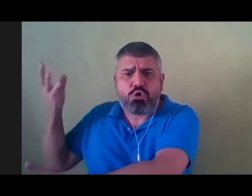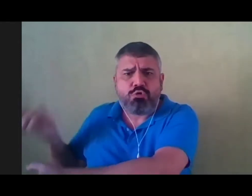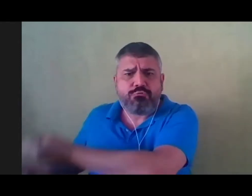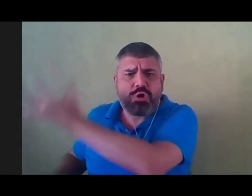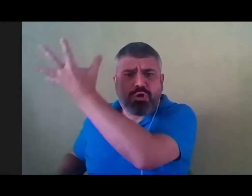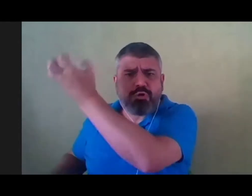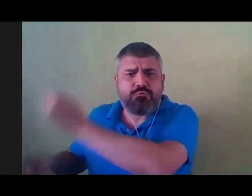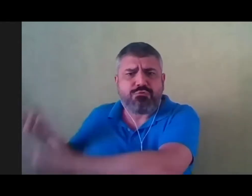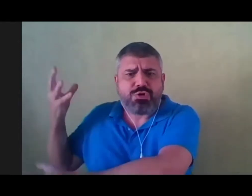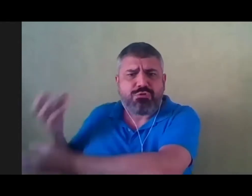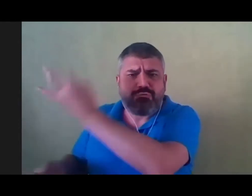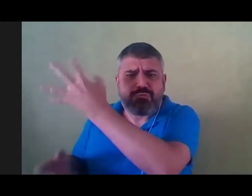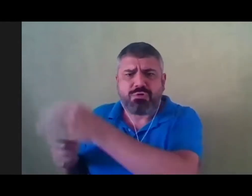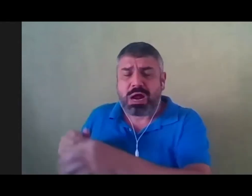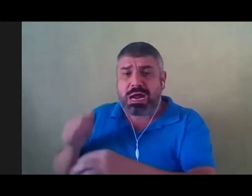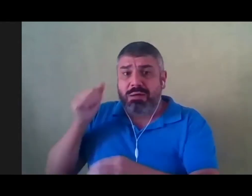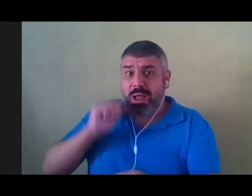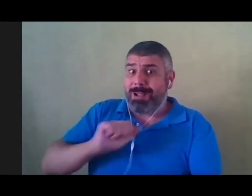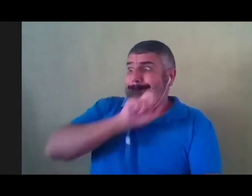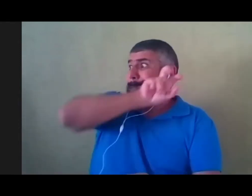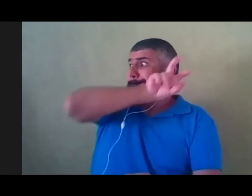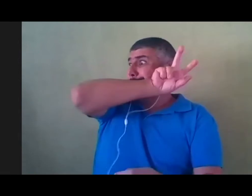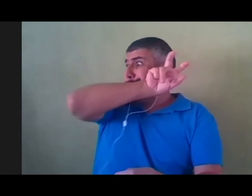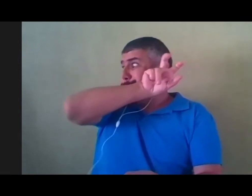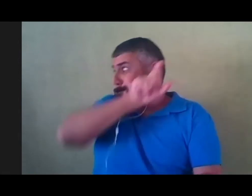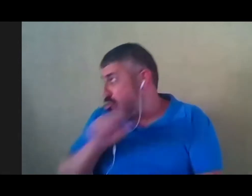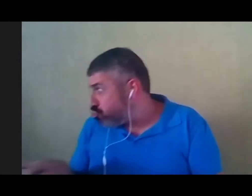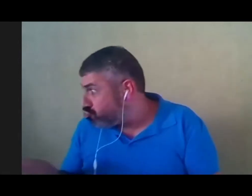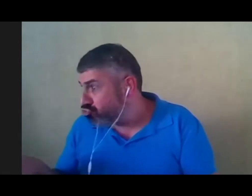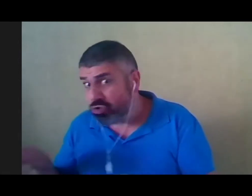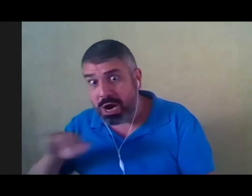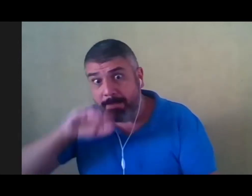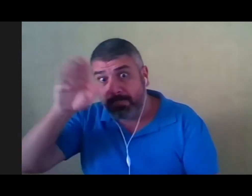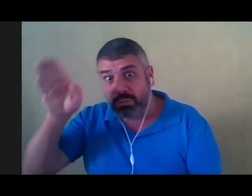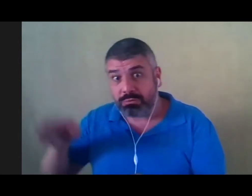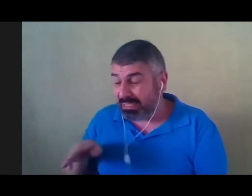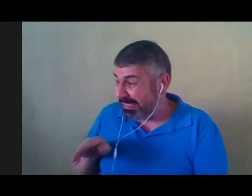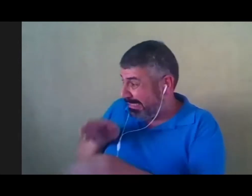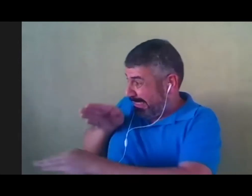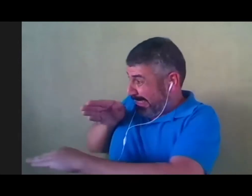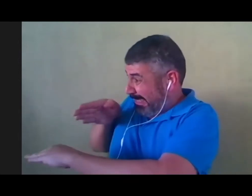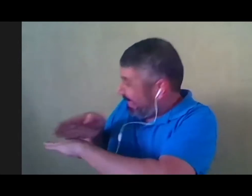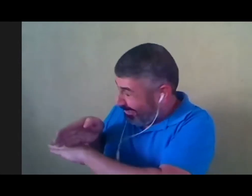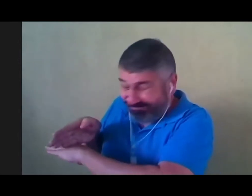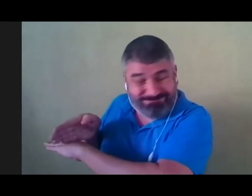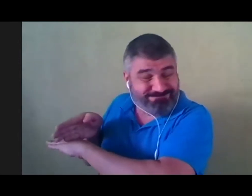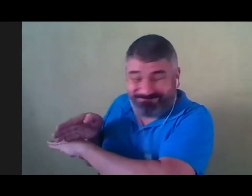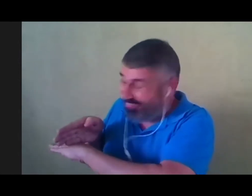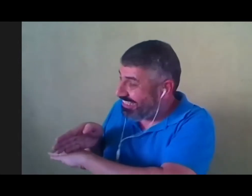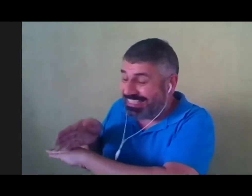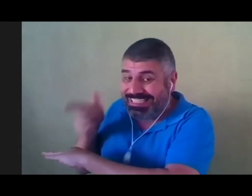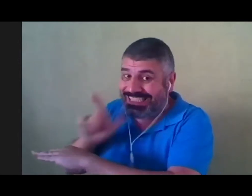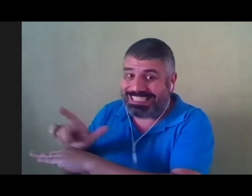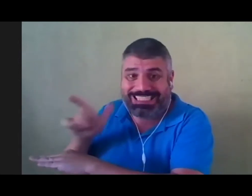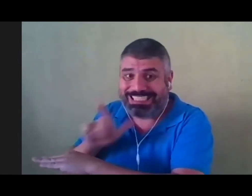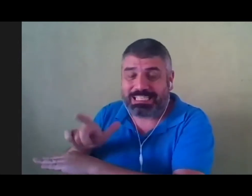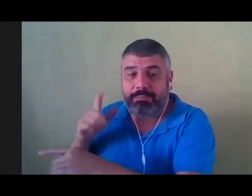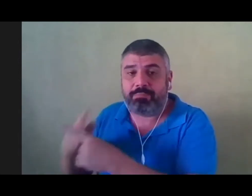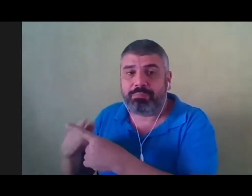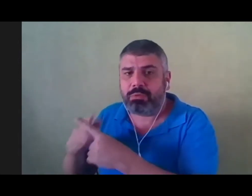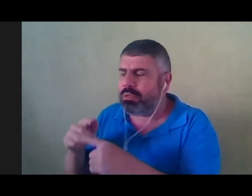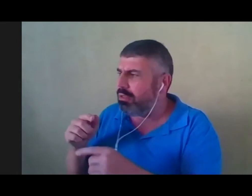desceu a colina com tanta rapidez, mas não conseguiu entrar no vilarejo. Porque ela viu uns homens